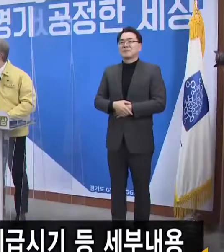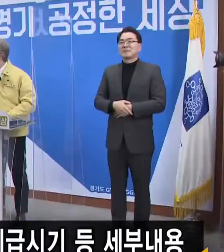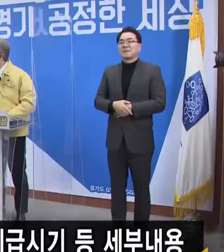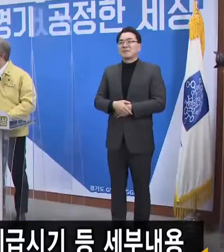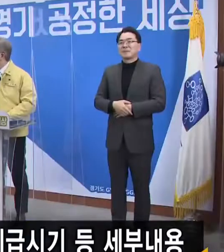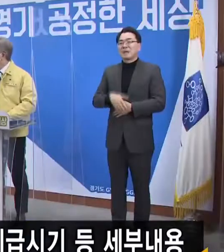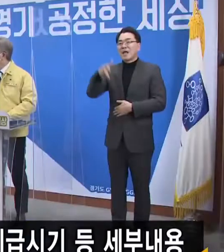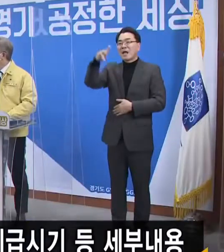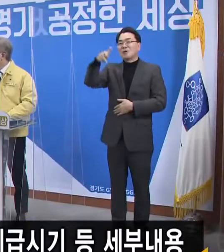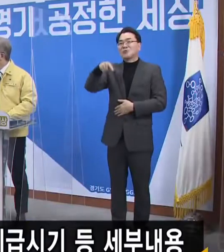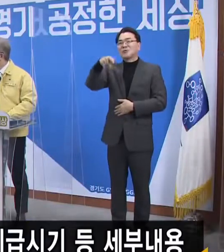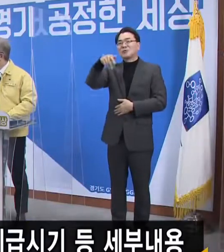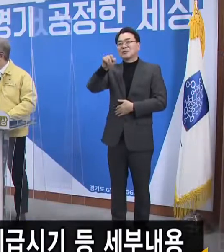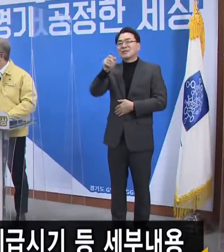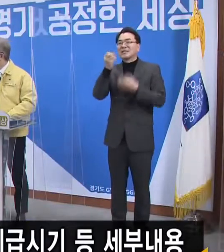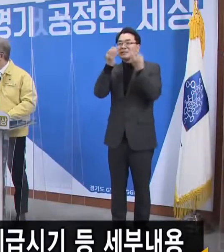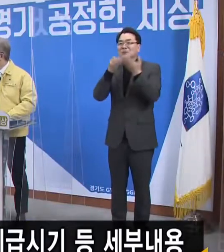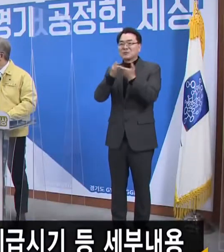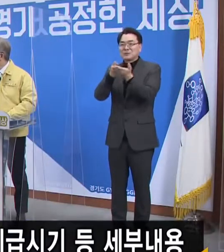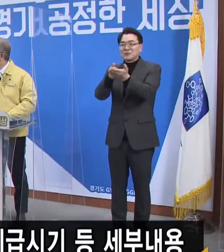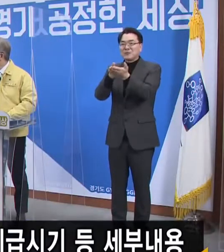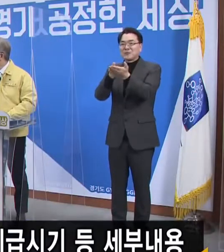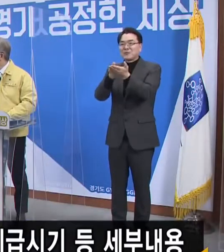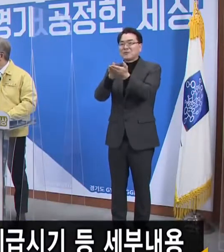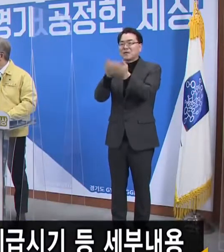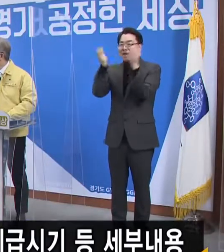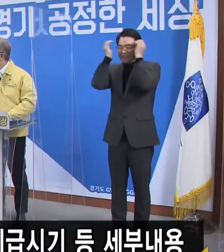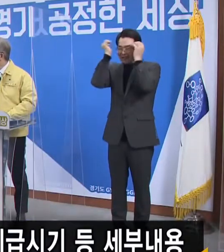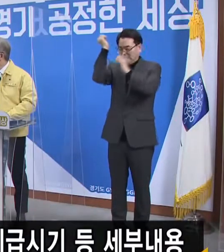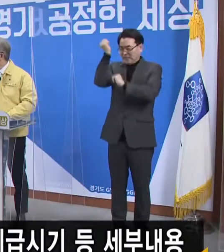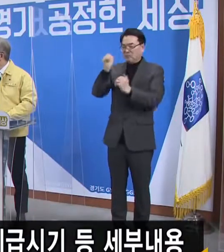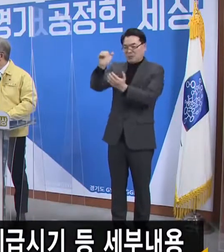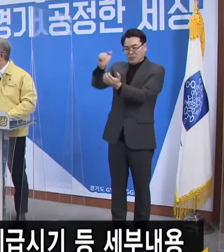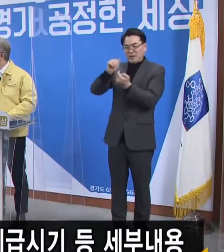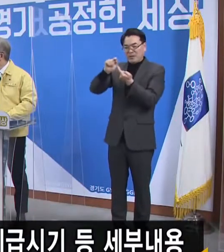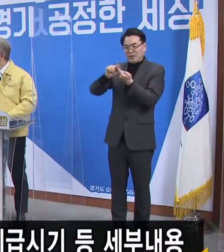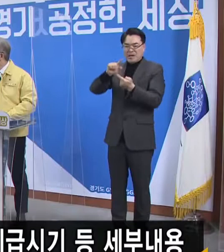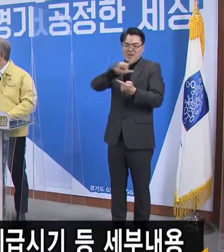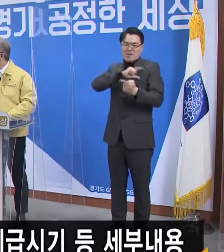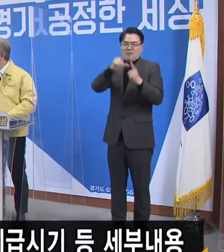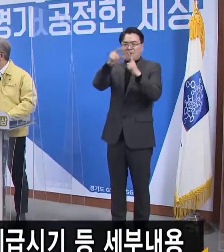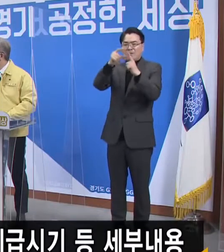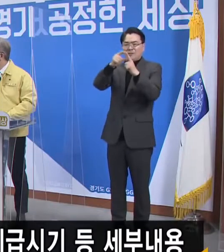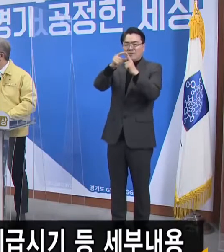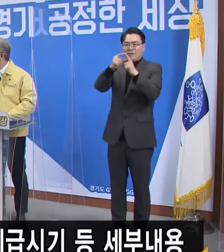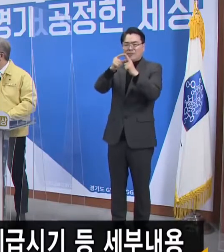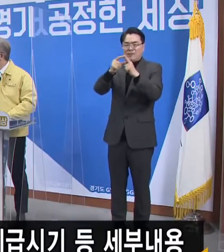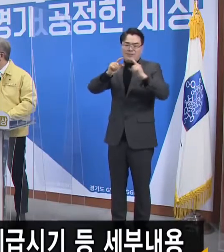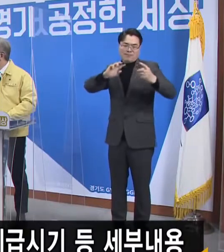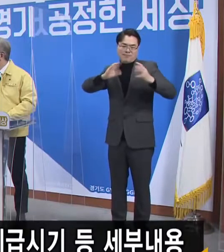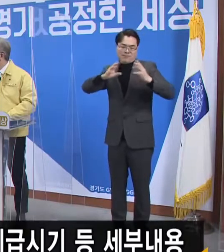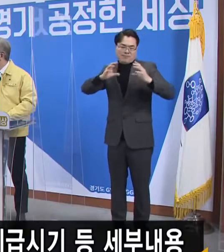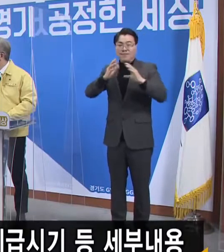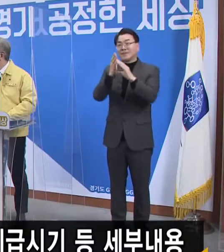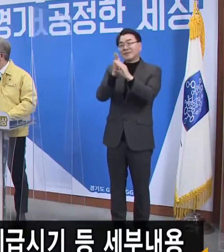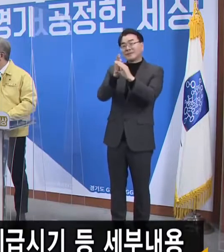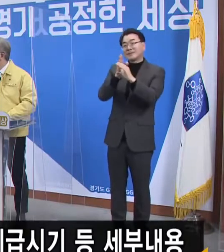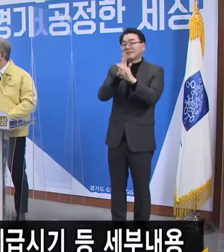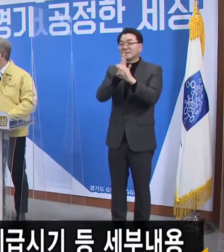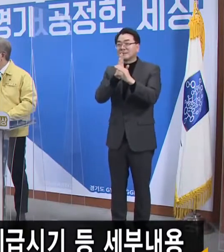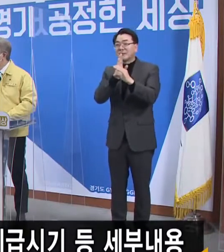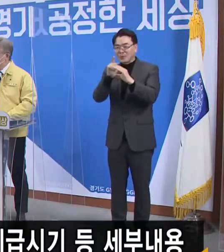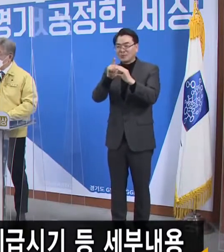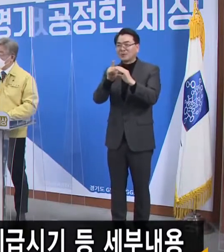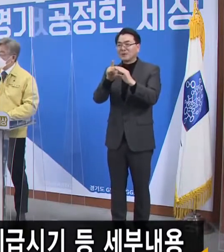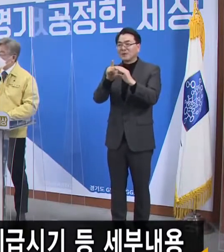국제뉴스 김만규 기자입니다. 재난기본소득에 대한 명칭 논란에 대한 것은 관련 부서에서 소상히 답변